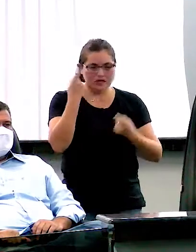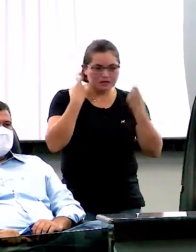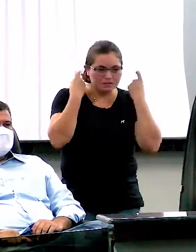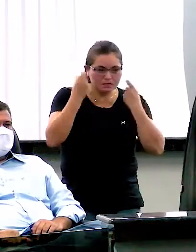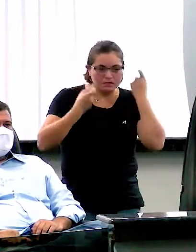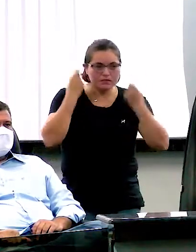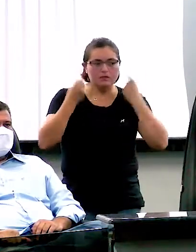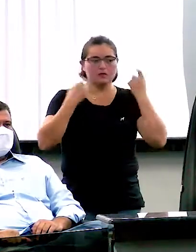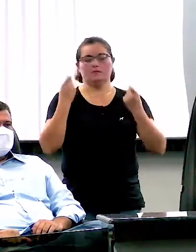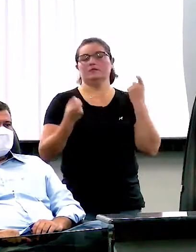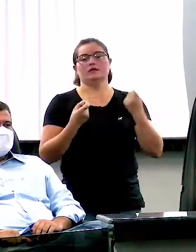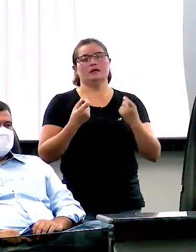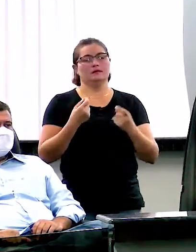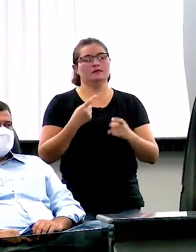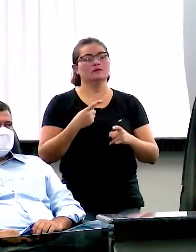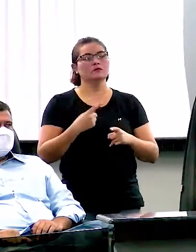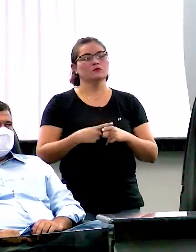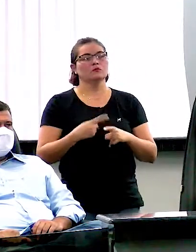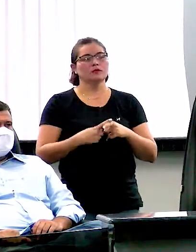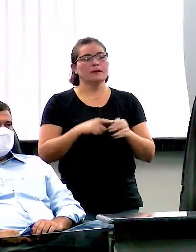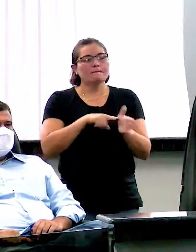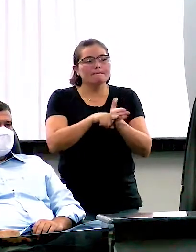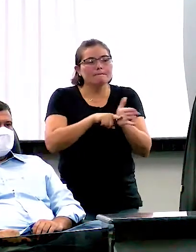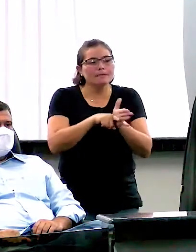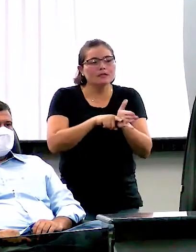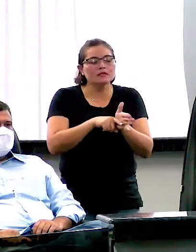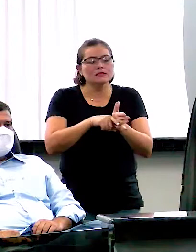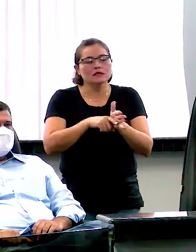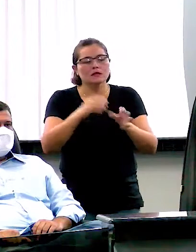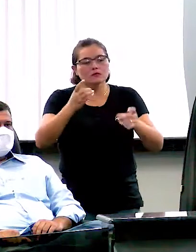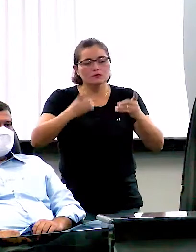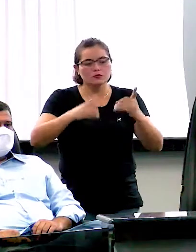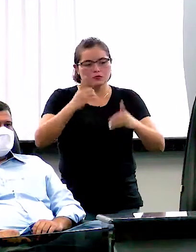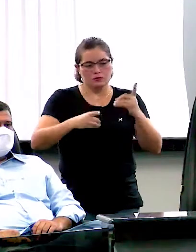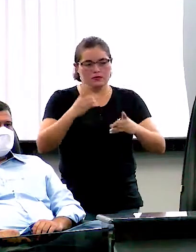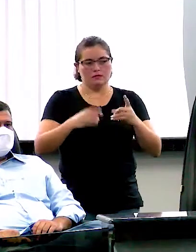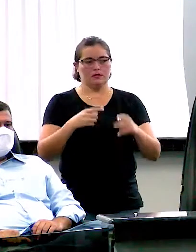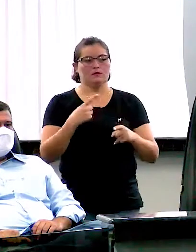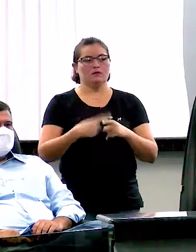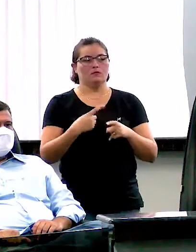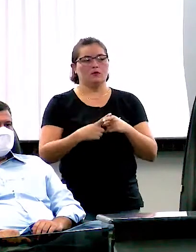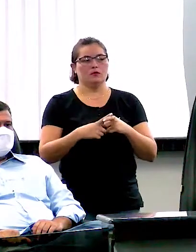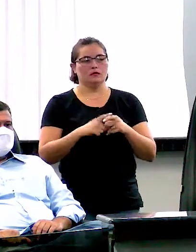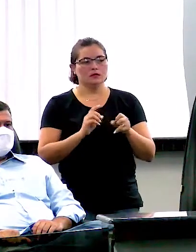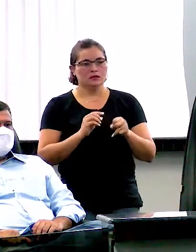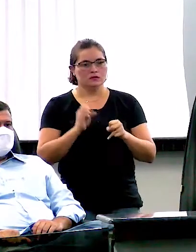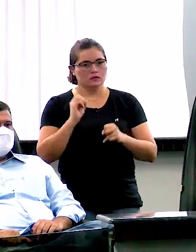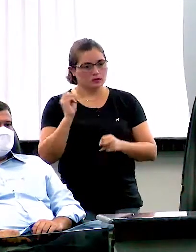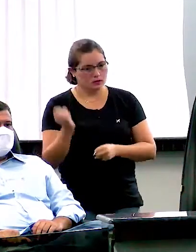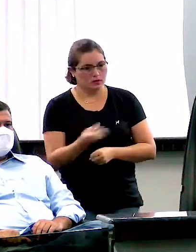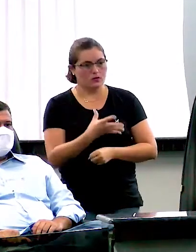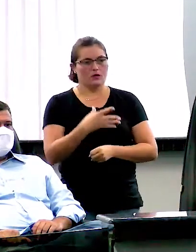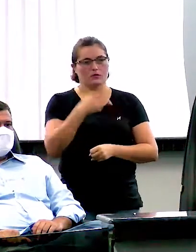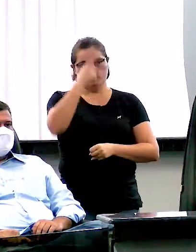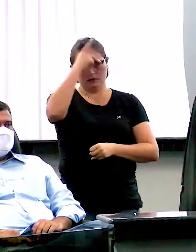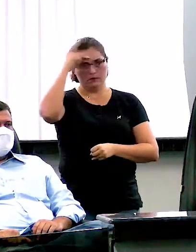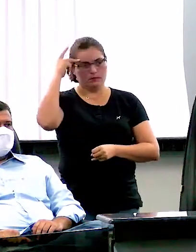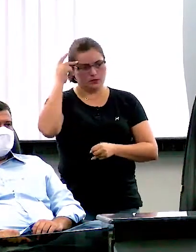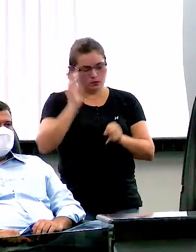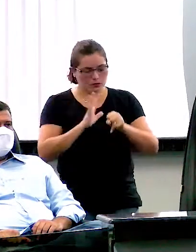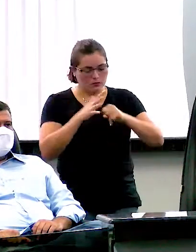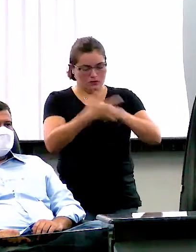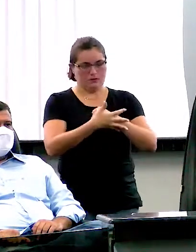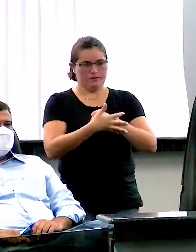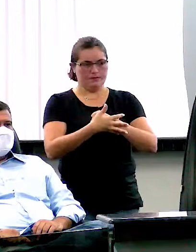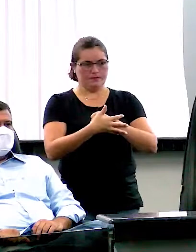na Secretaria de Saúde, a gente está se debatendo, conversando em relação a esses novos pacientes. Por quê? Todo mundo viu